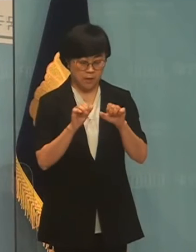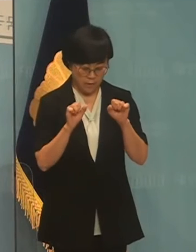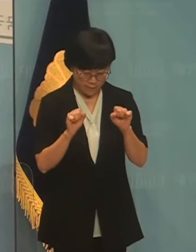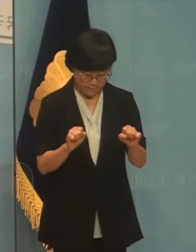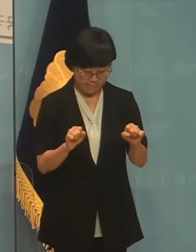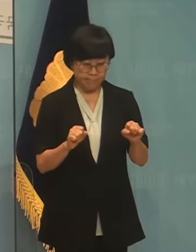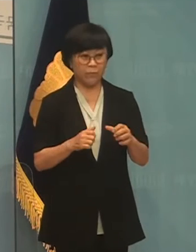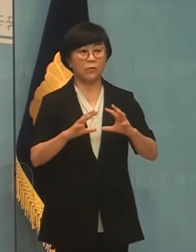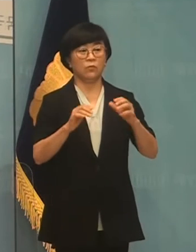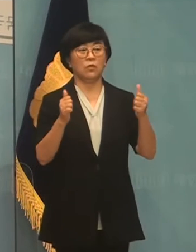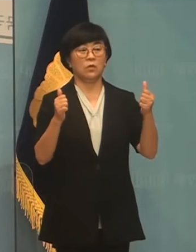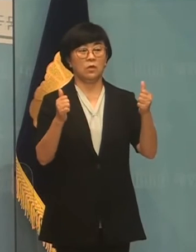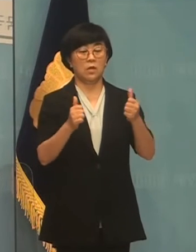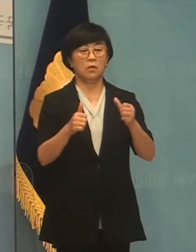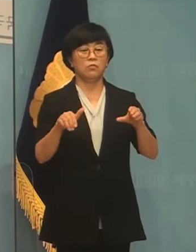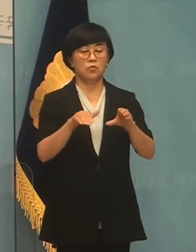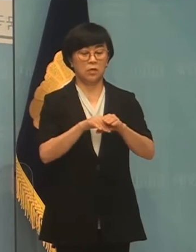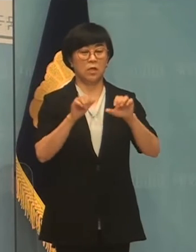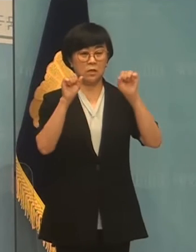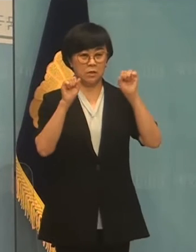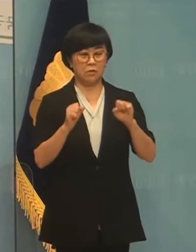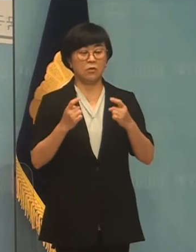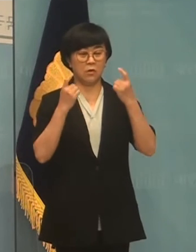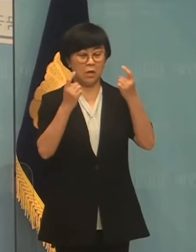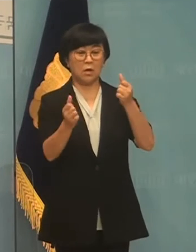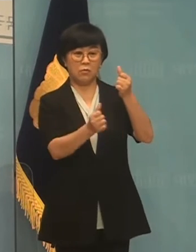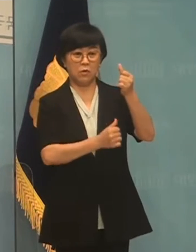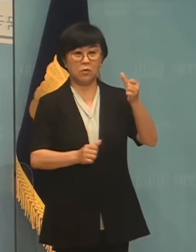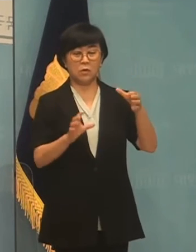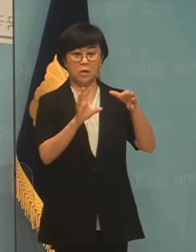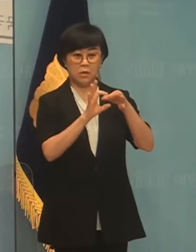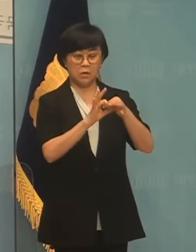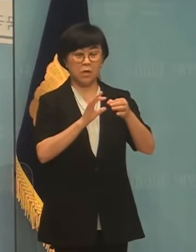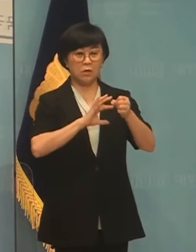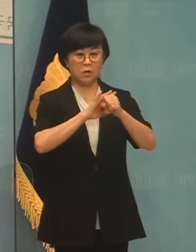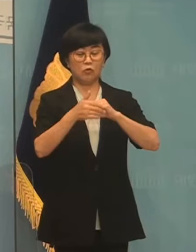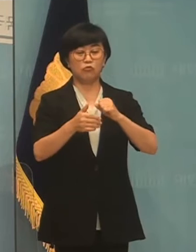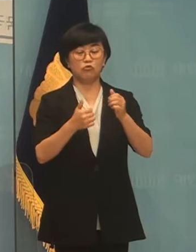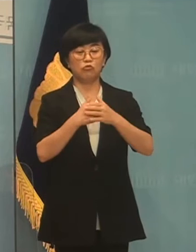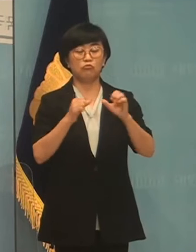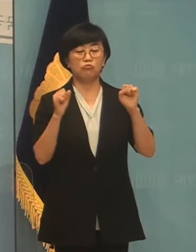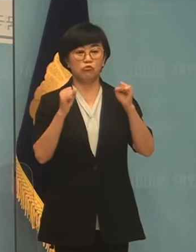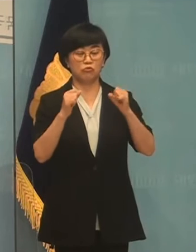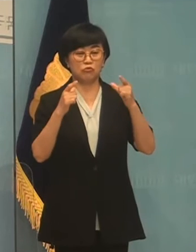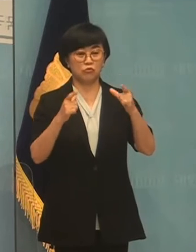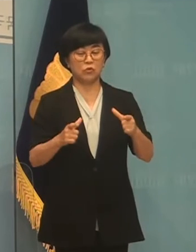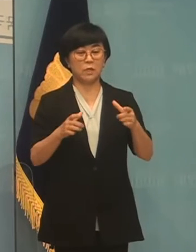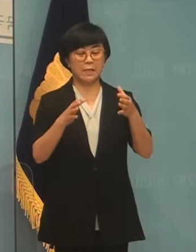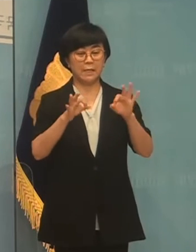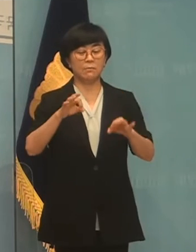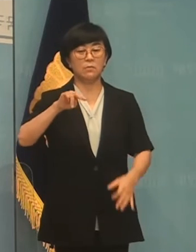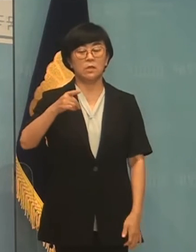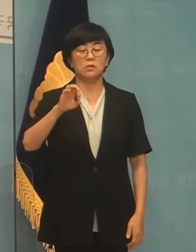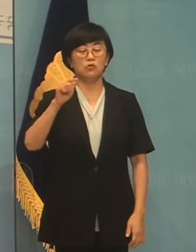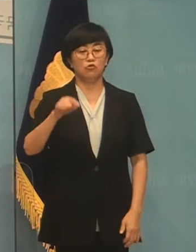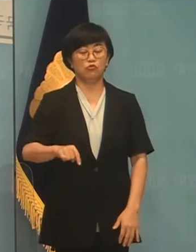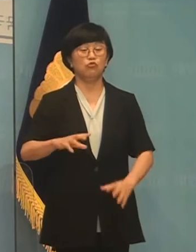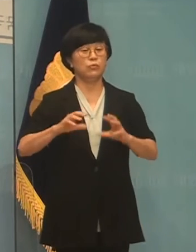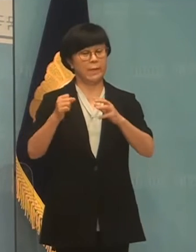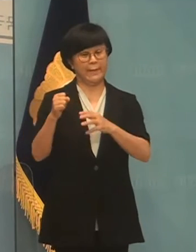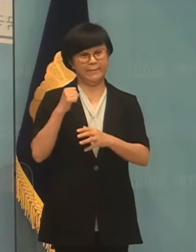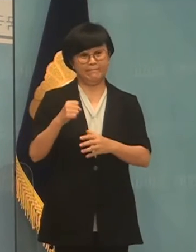국회 문화치 방랑위원회 소속 대구 국고에 출신 국민의힘 김성수 의원입니다.